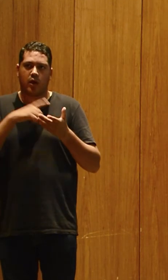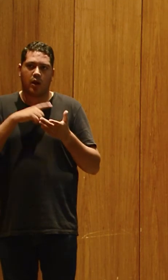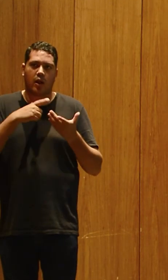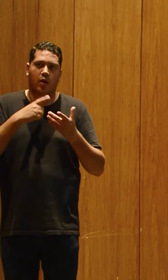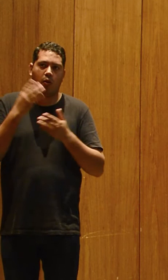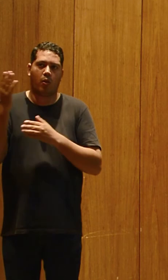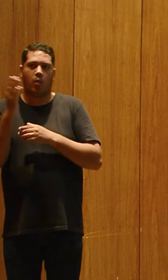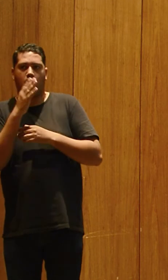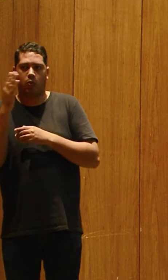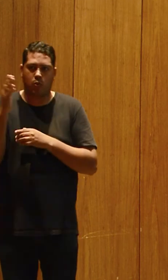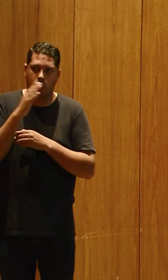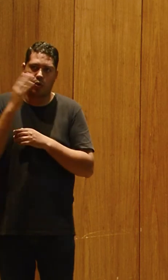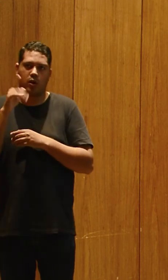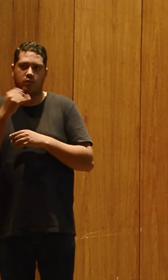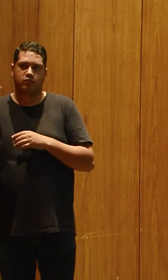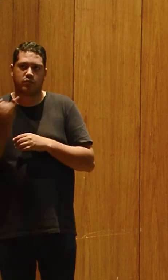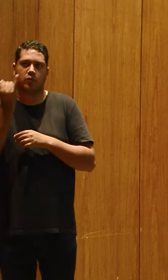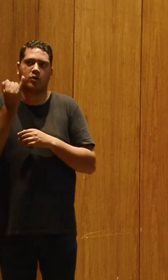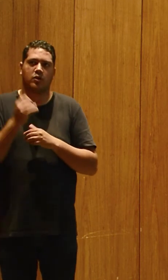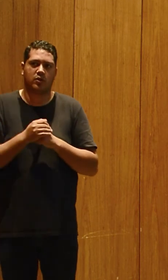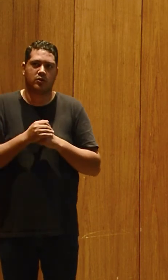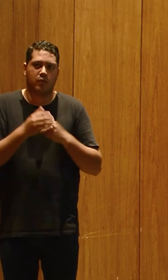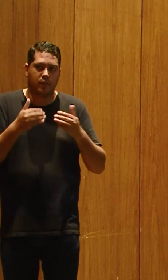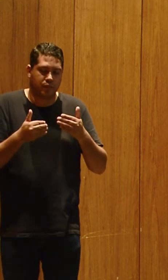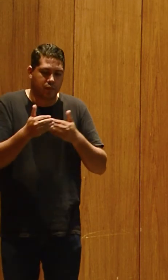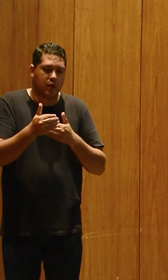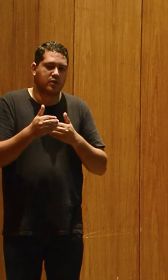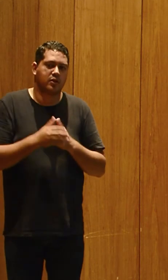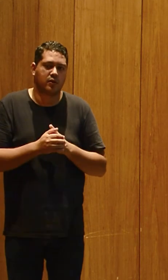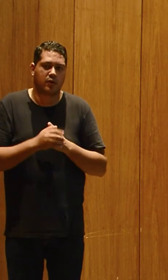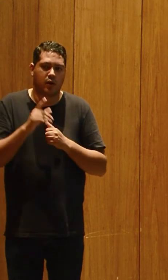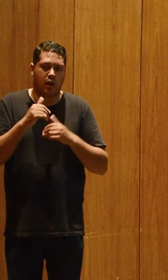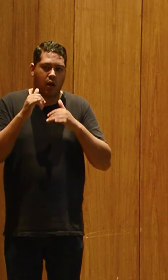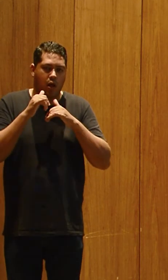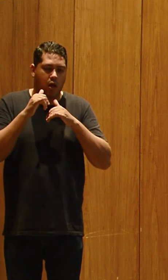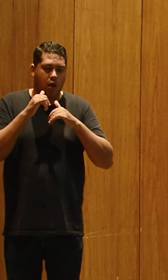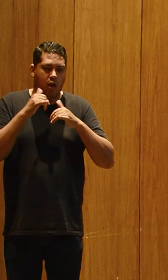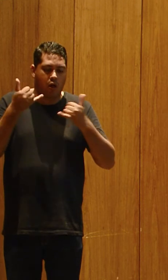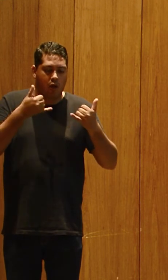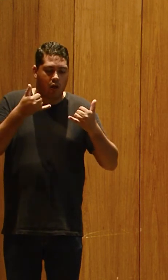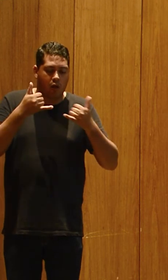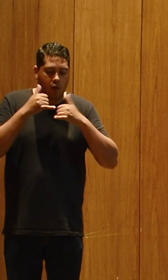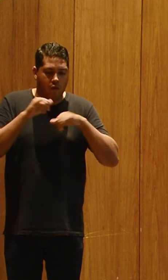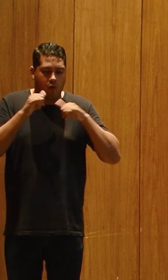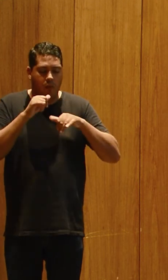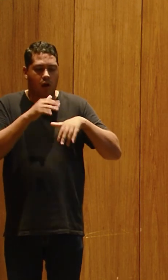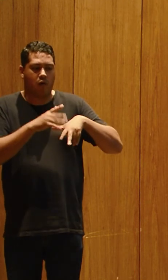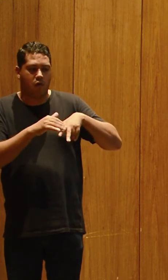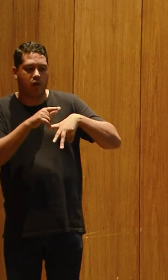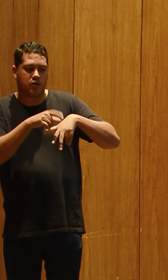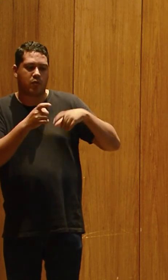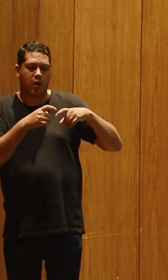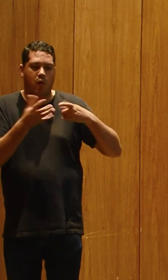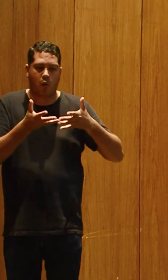conhece alguém que tem tontura, é muito importante você passar essa informação para ele, conversar com o seu médico. Hoje,